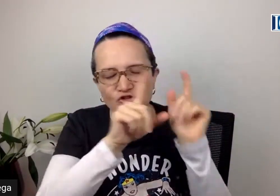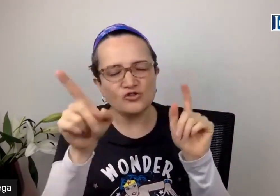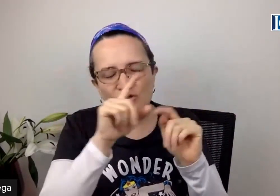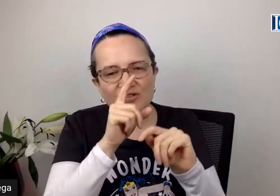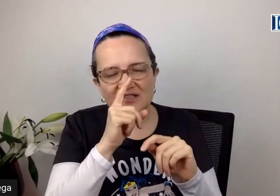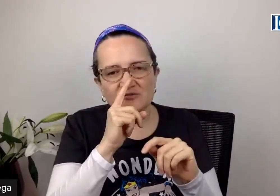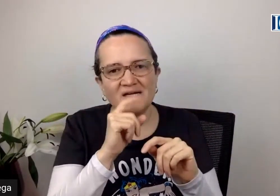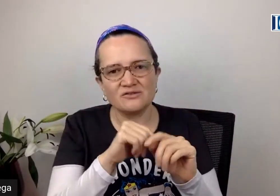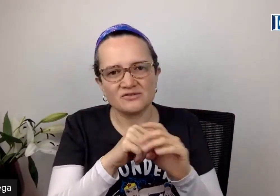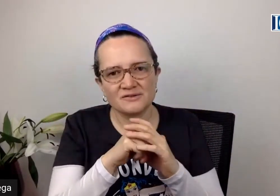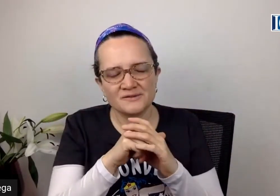son todos los seres humanos.